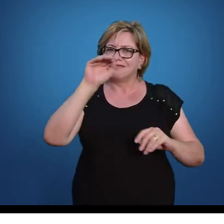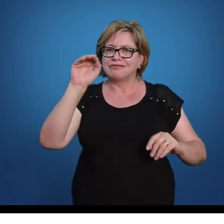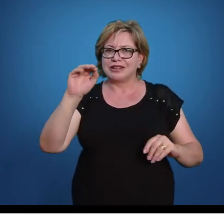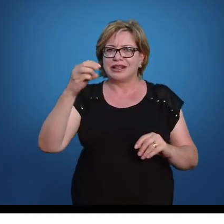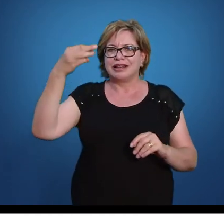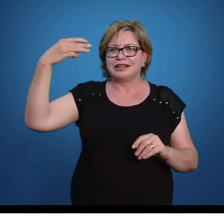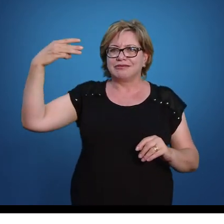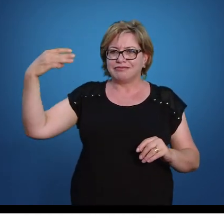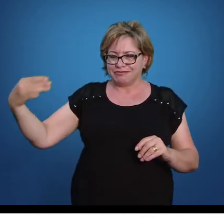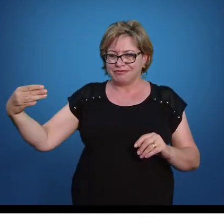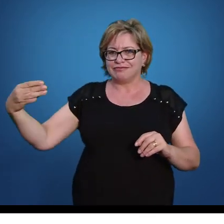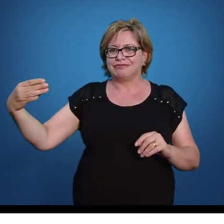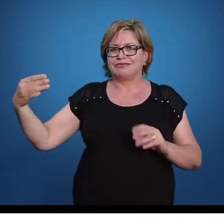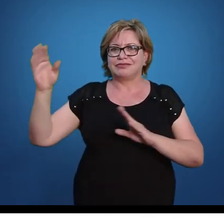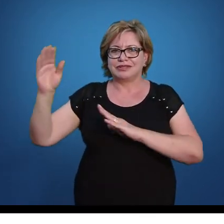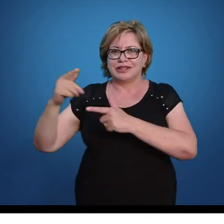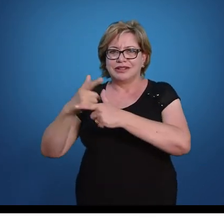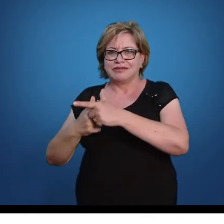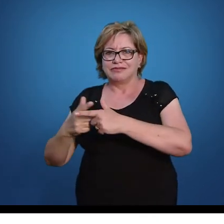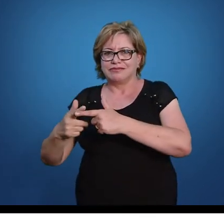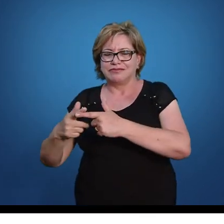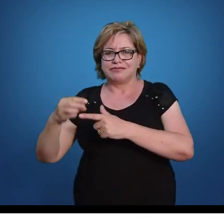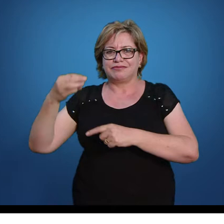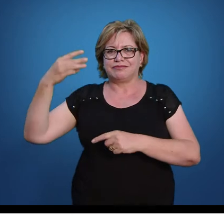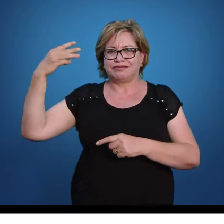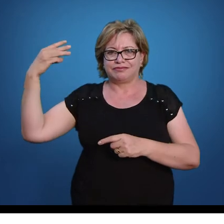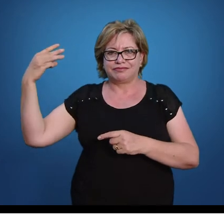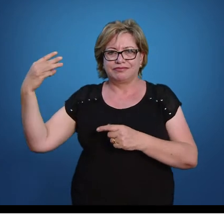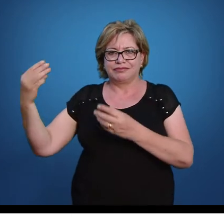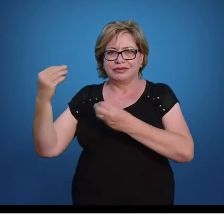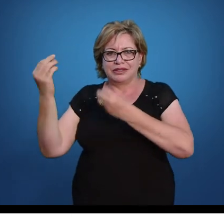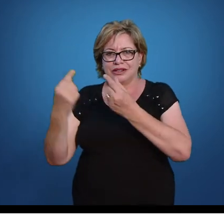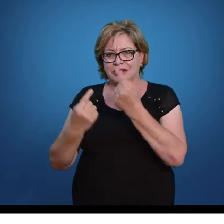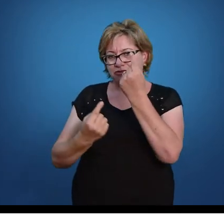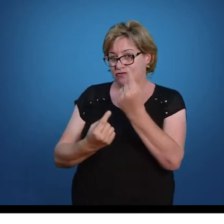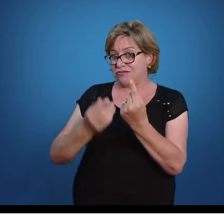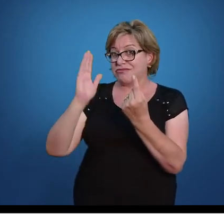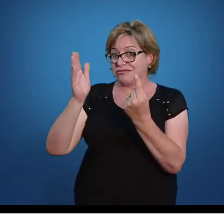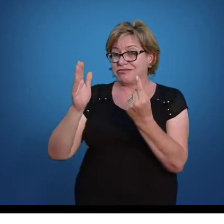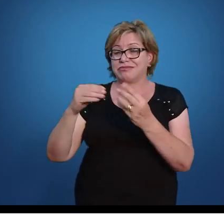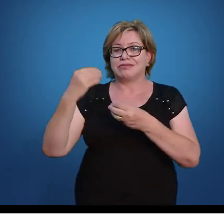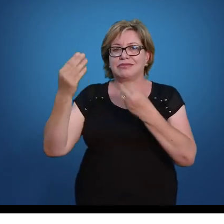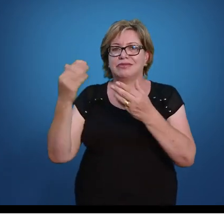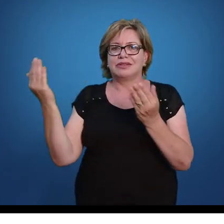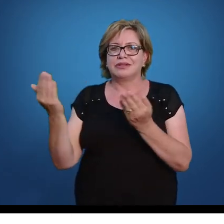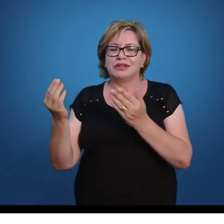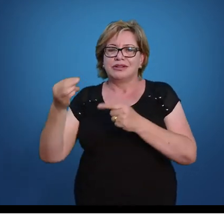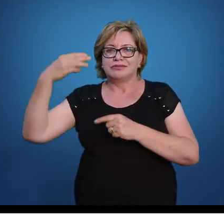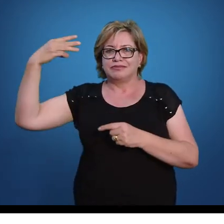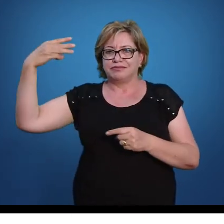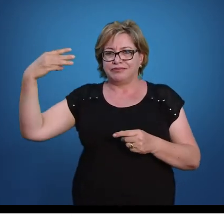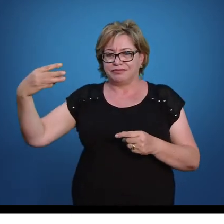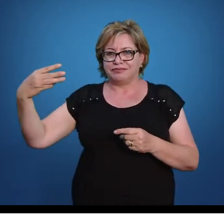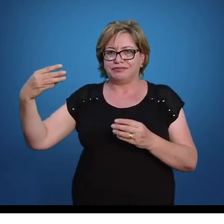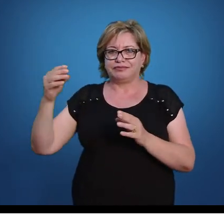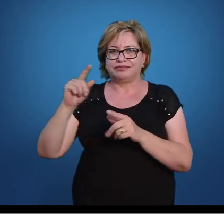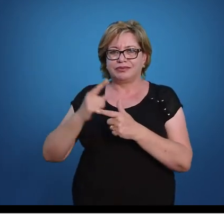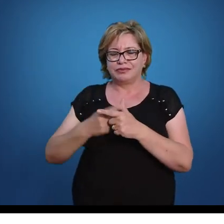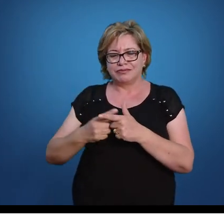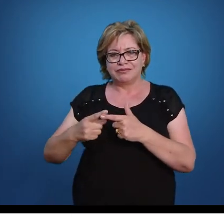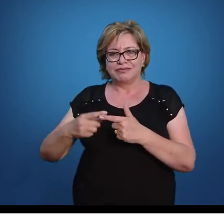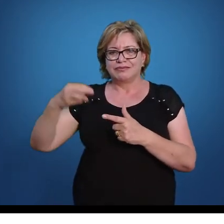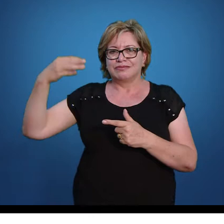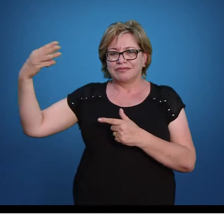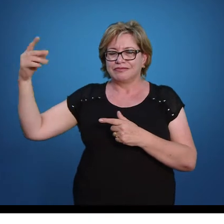repetir o 3. Já trabalhei com o 2, já cheguei no 1, que era o objetivo. Agora, passo o 3. E o 3 vai